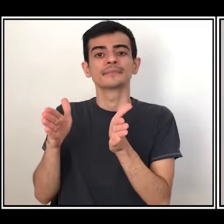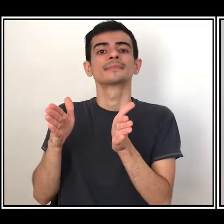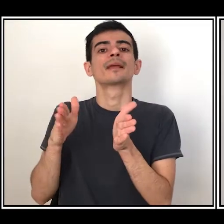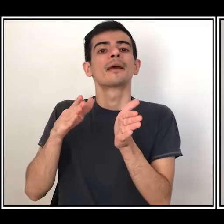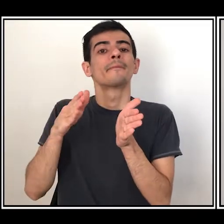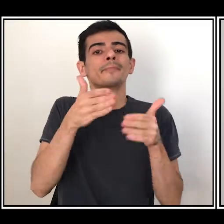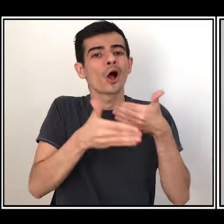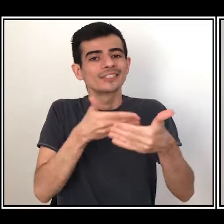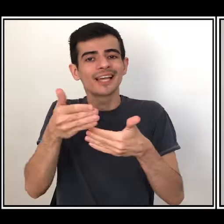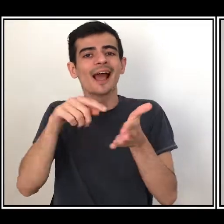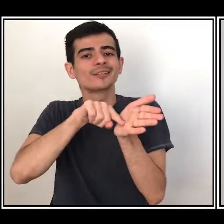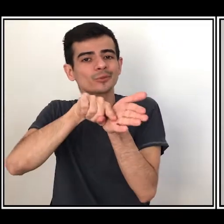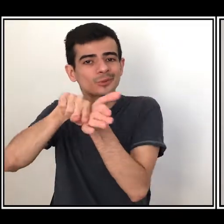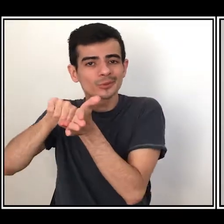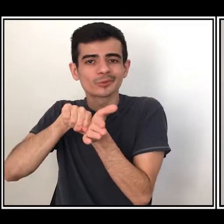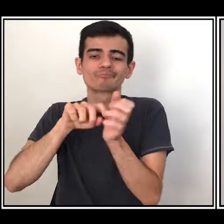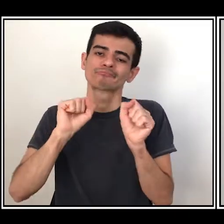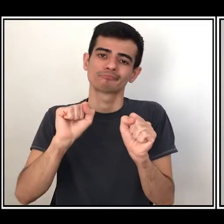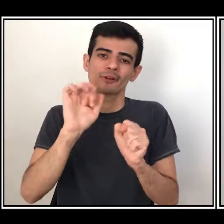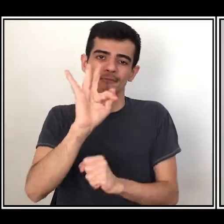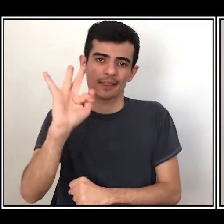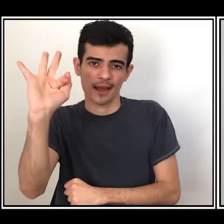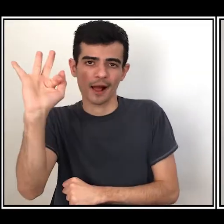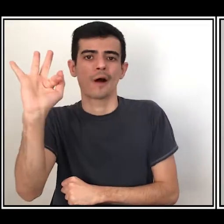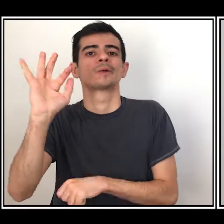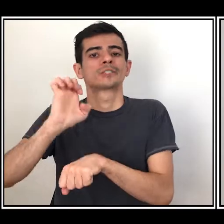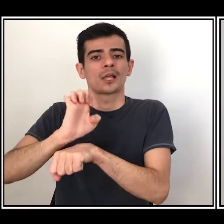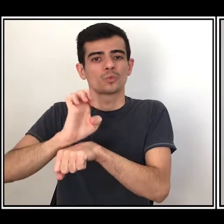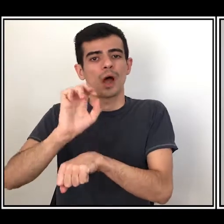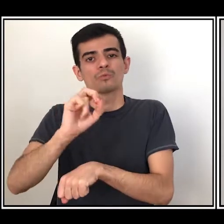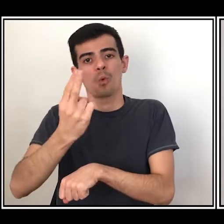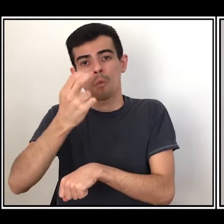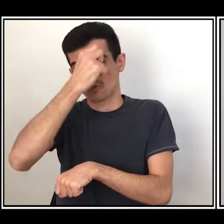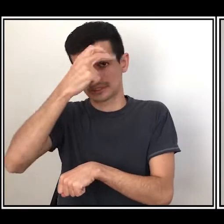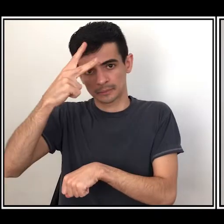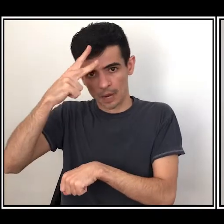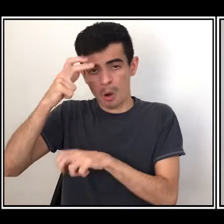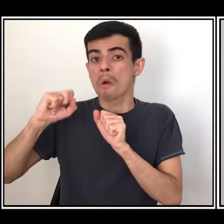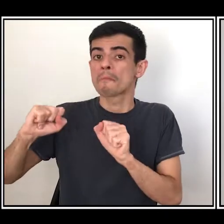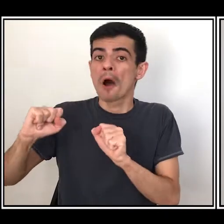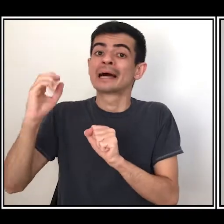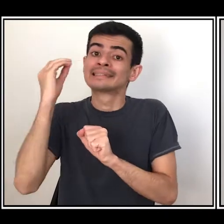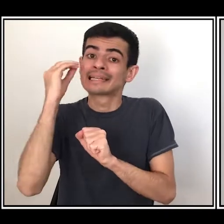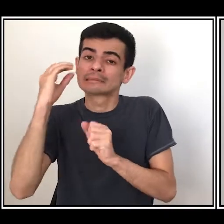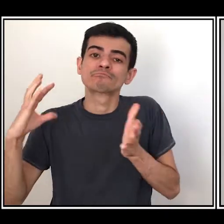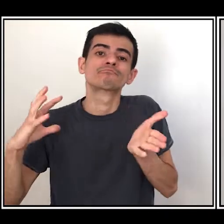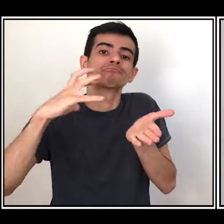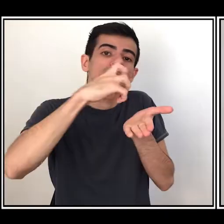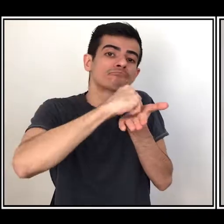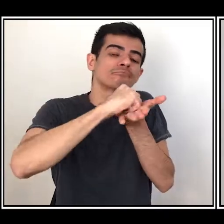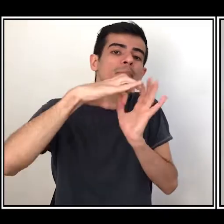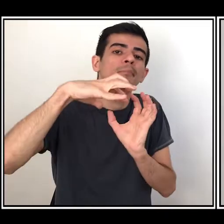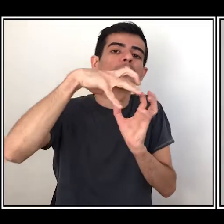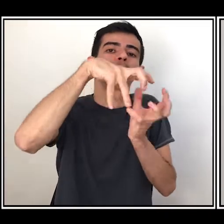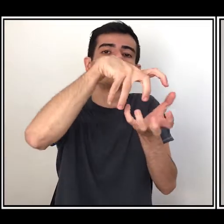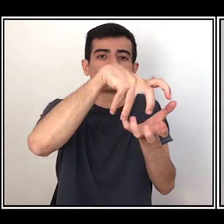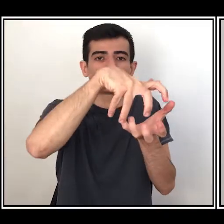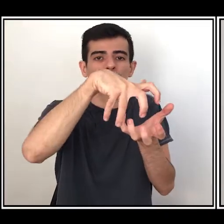seja no nível federal, estadual ou municipal, pode-se ter o interesse da titulação em nível mundial, como patrimônio